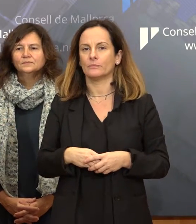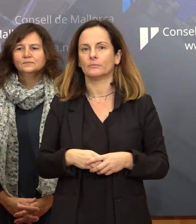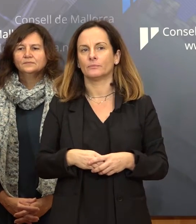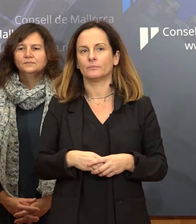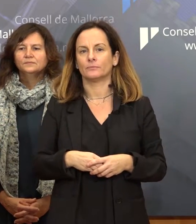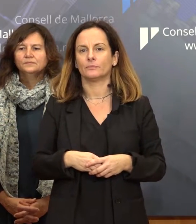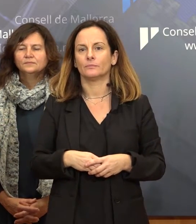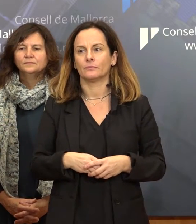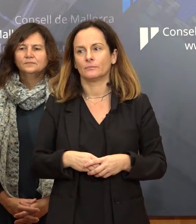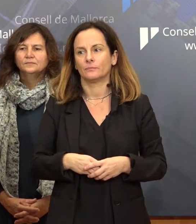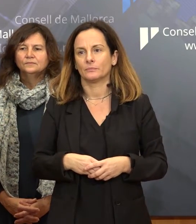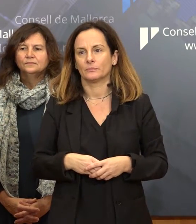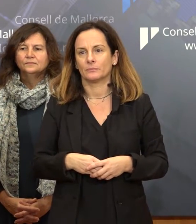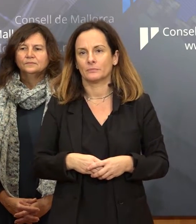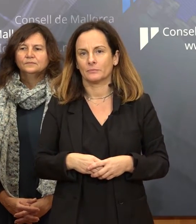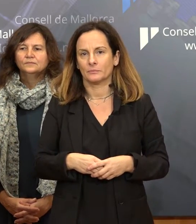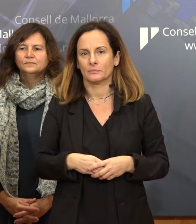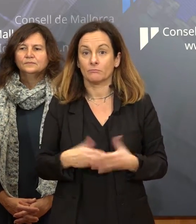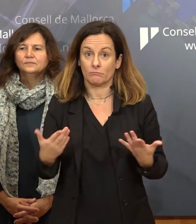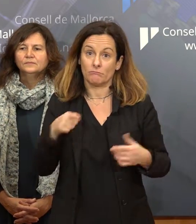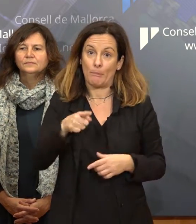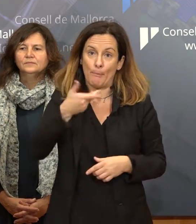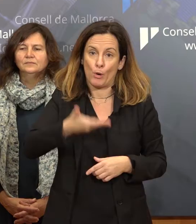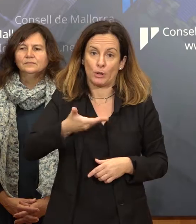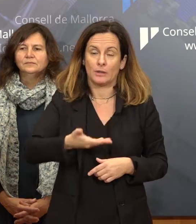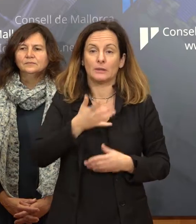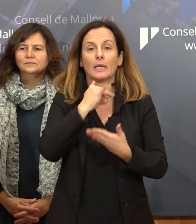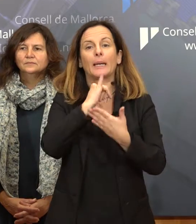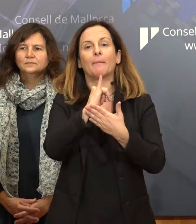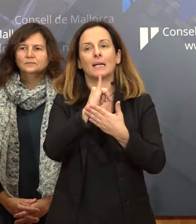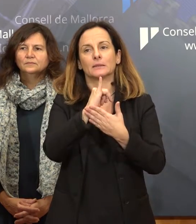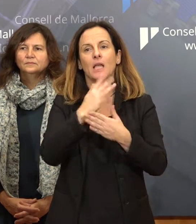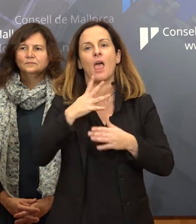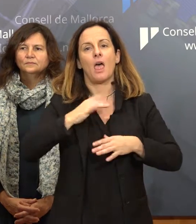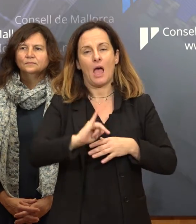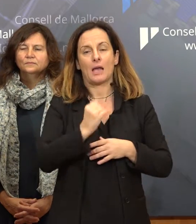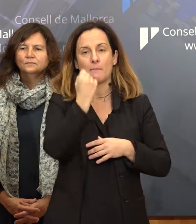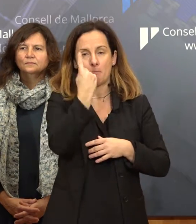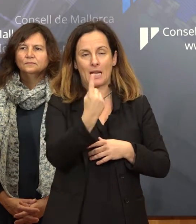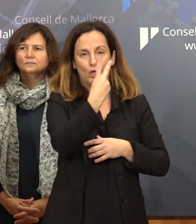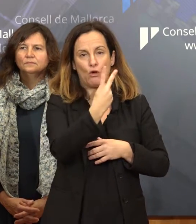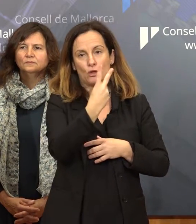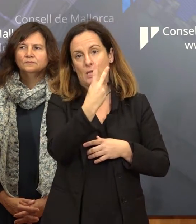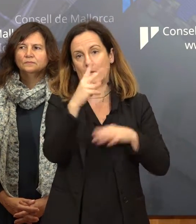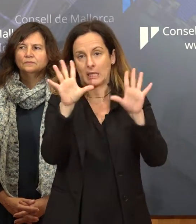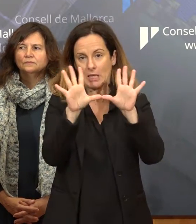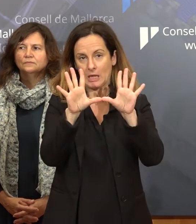Exacte, és un fet a destacar que l'IMAS comptant amb una plantilla de 1.210 persones